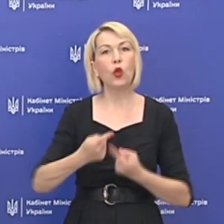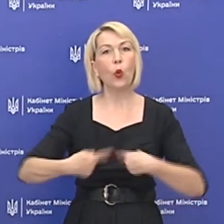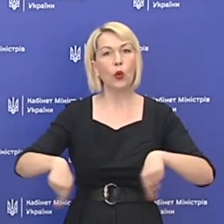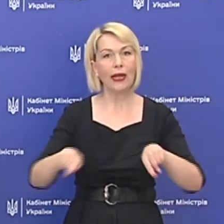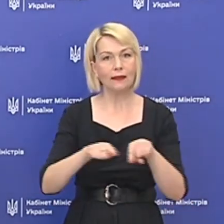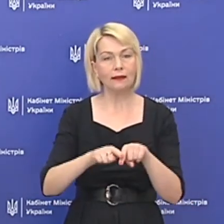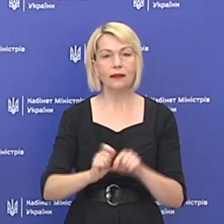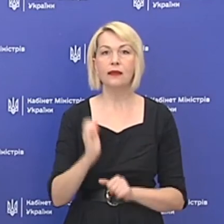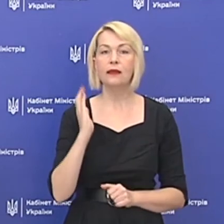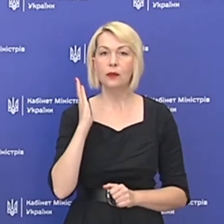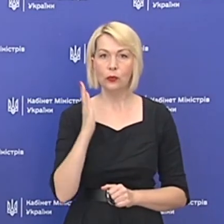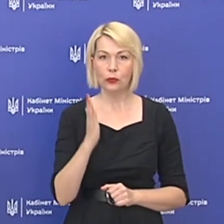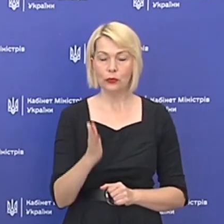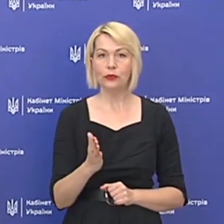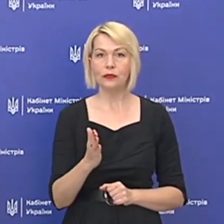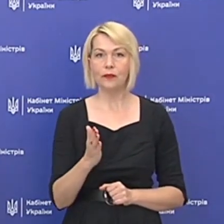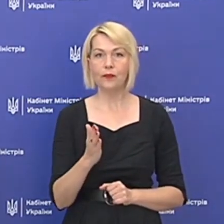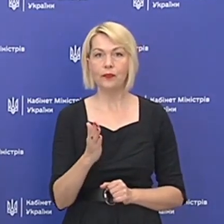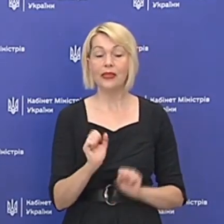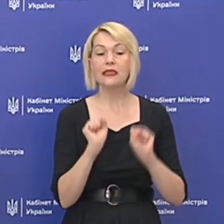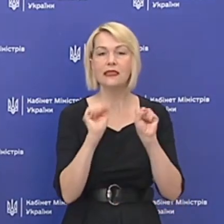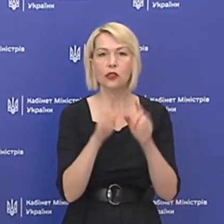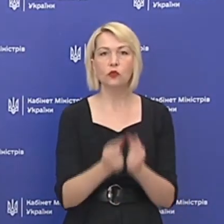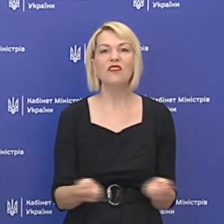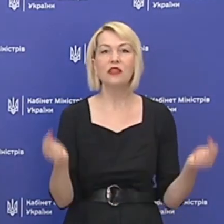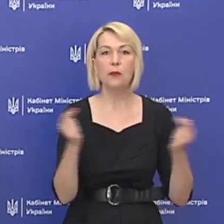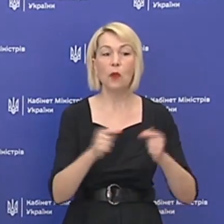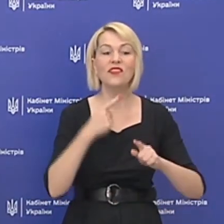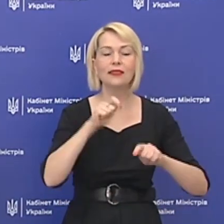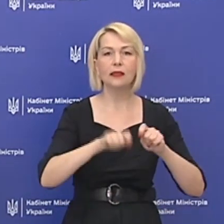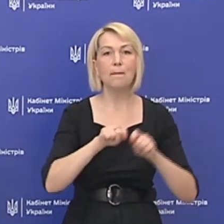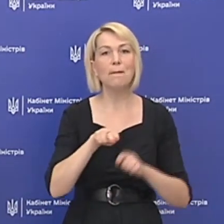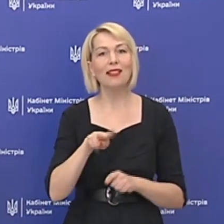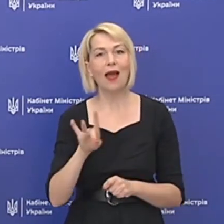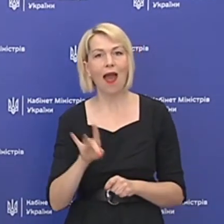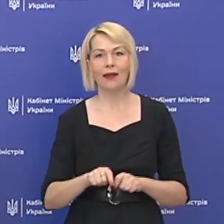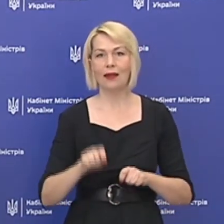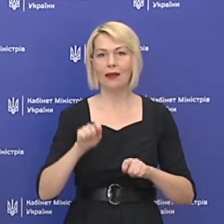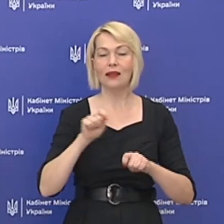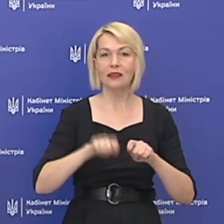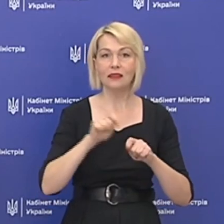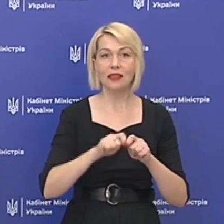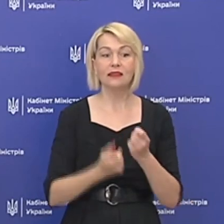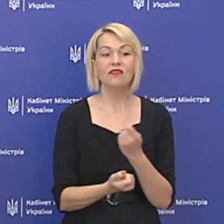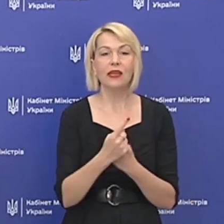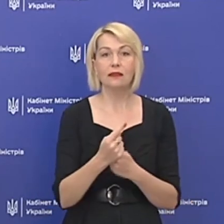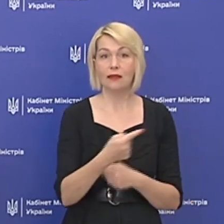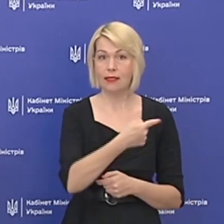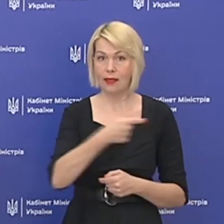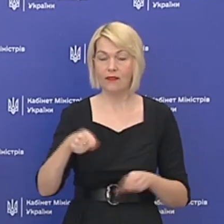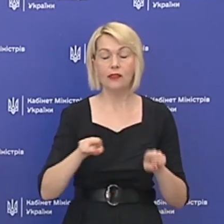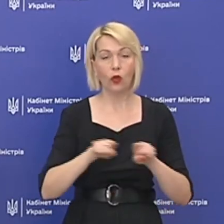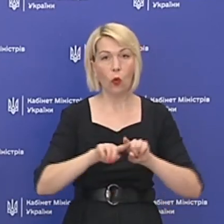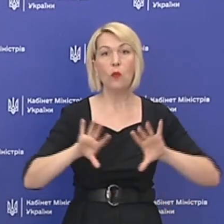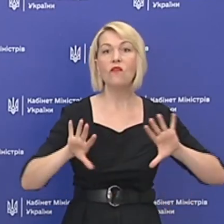здадуть відповідний тест, полер-тест, який виявиться негативний, то в такому